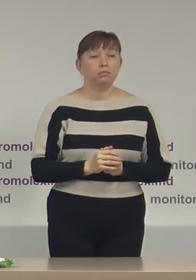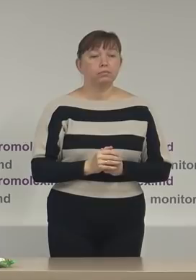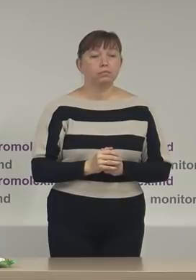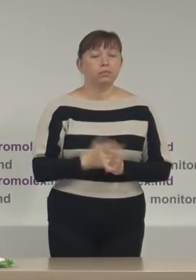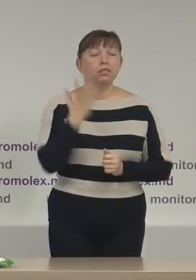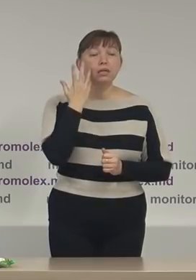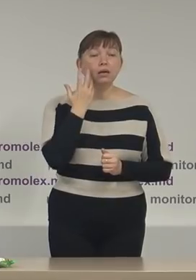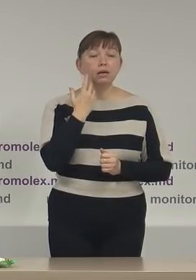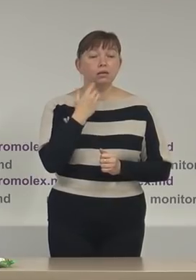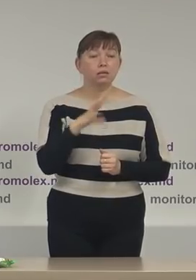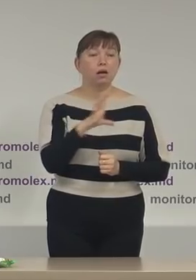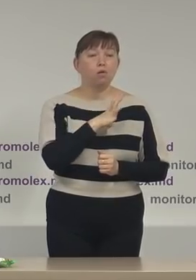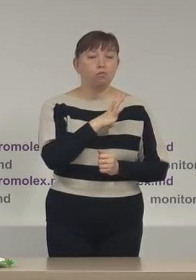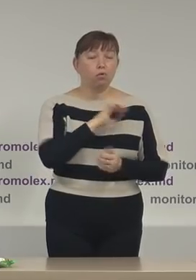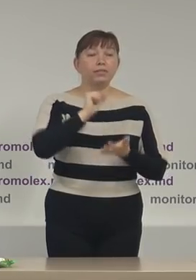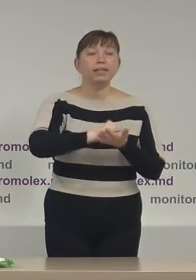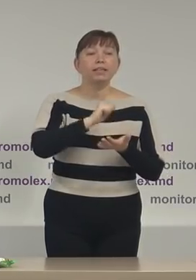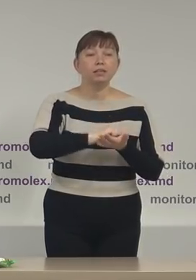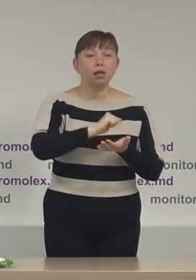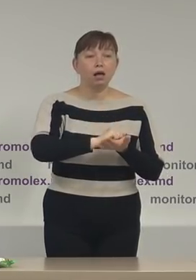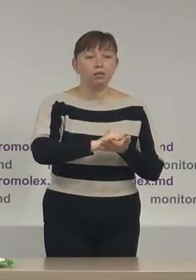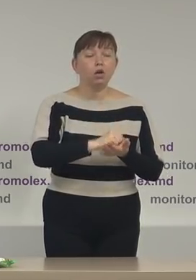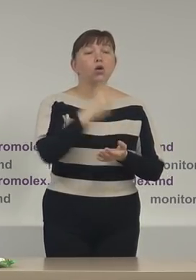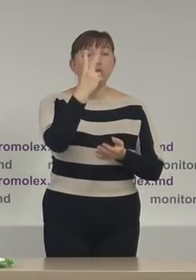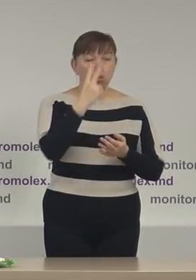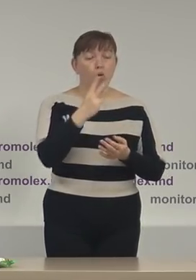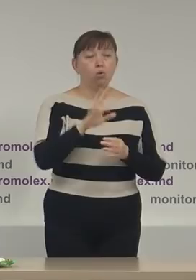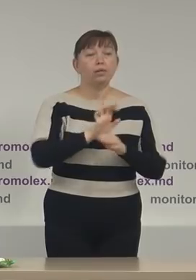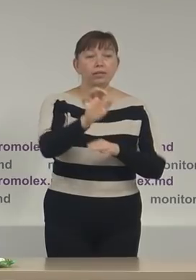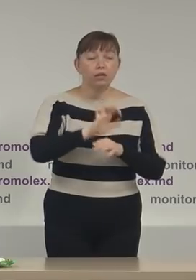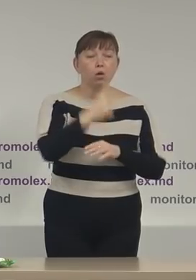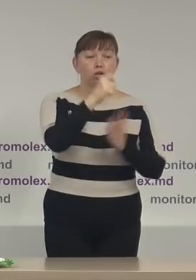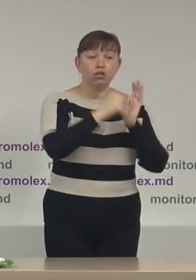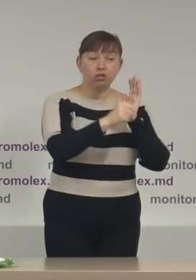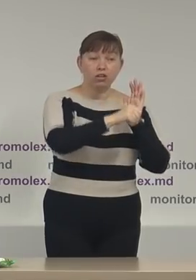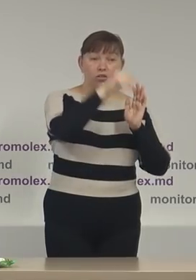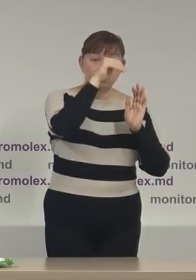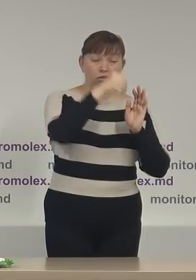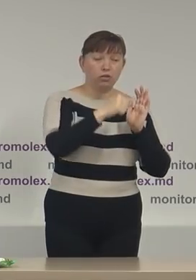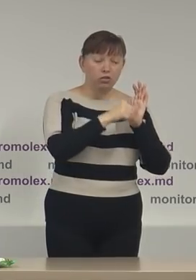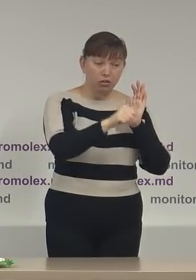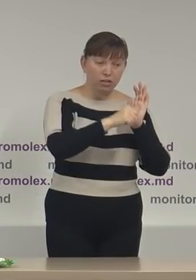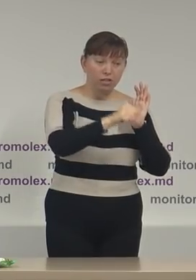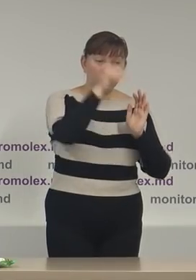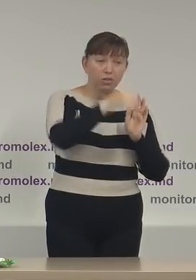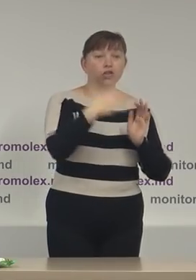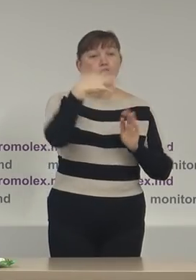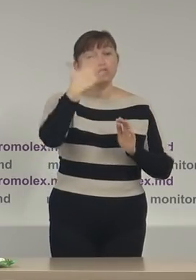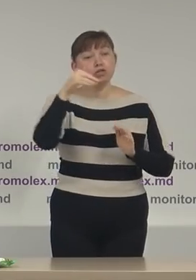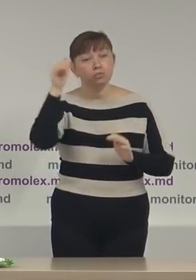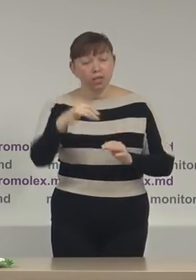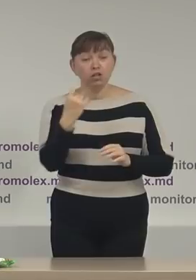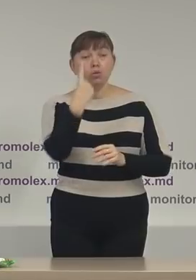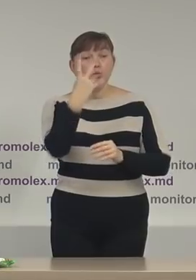când au fost editate două tiraje unul de 65.000 și 55.000 și unul